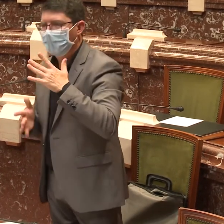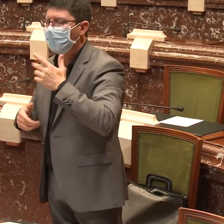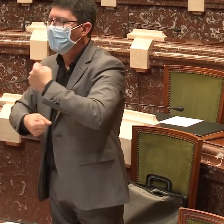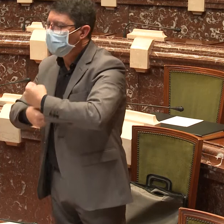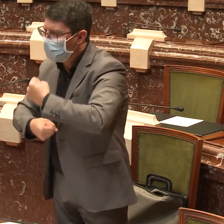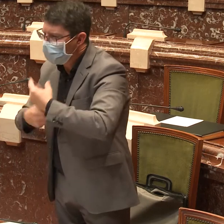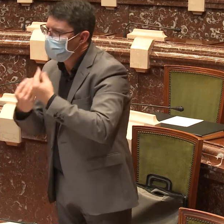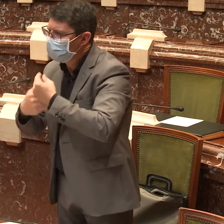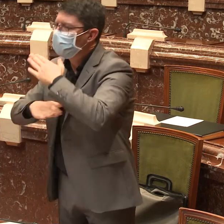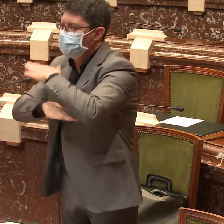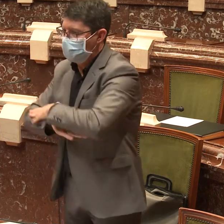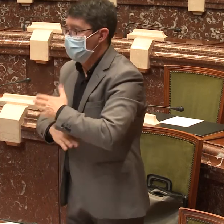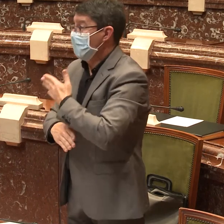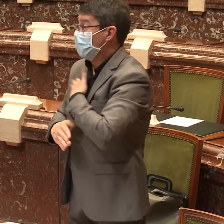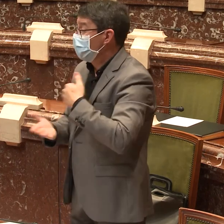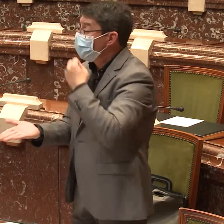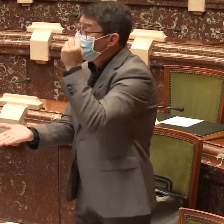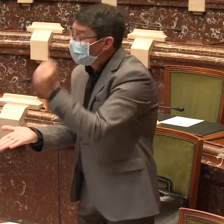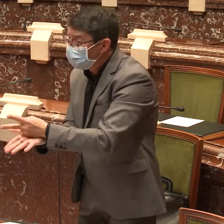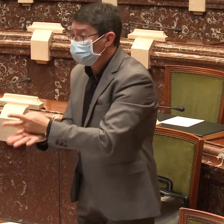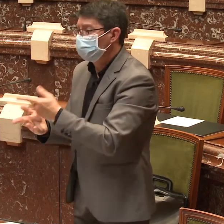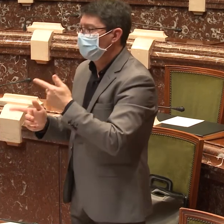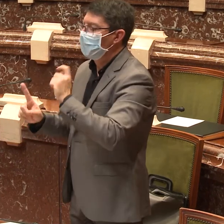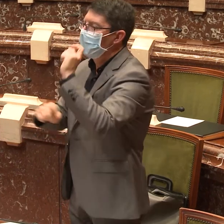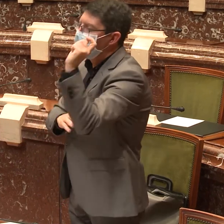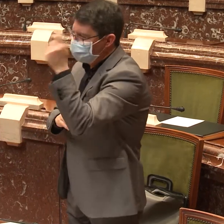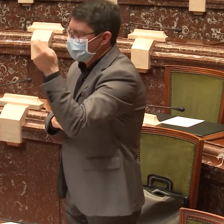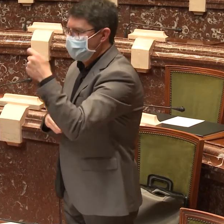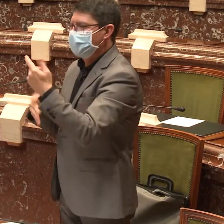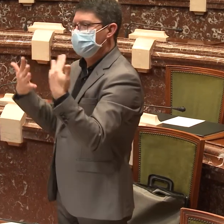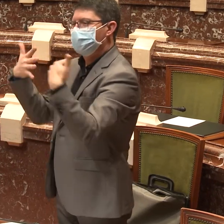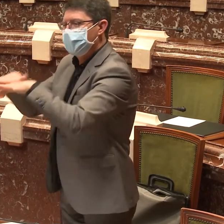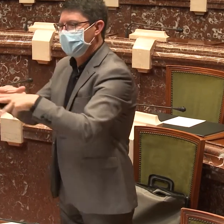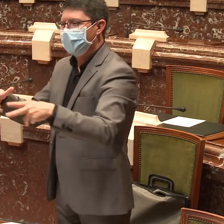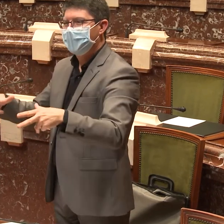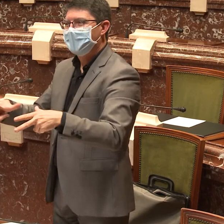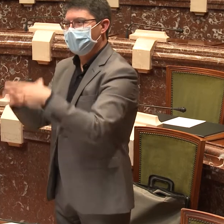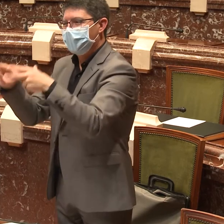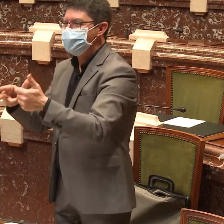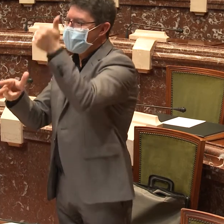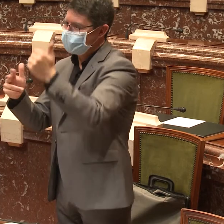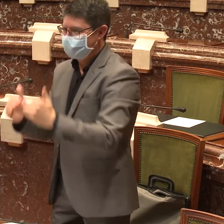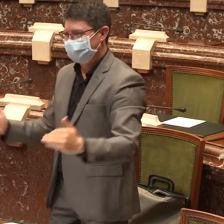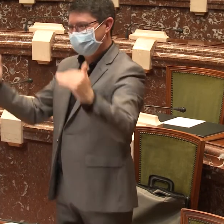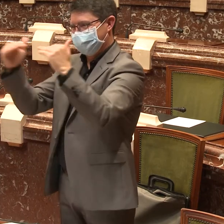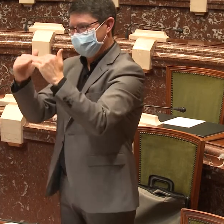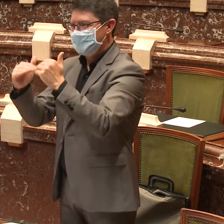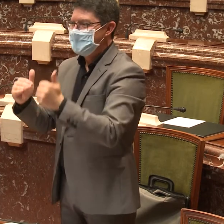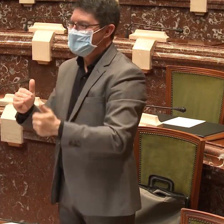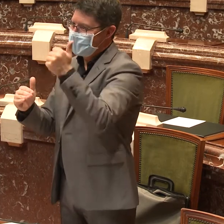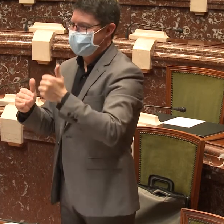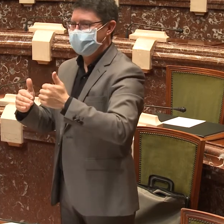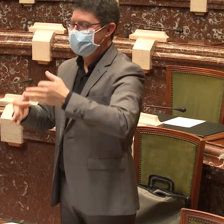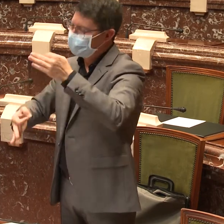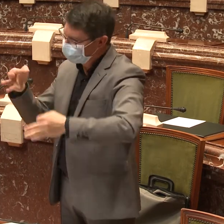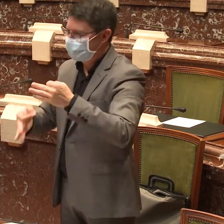y sentimos ese compromiso y ese respeto por nuestra entidad. Tenemos muchísimos retos y objetivos por seguir cumpliendo para